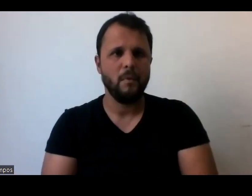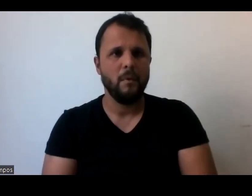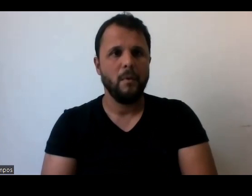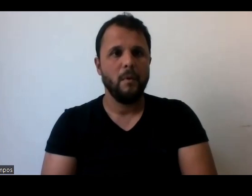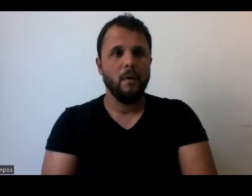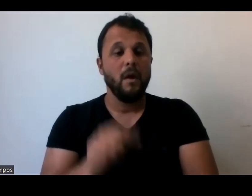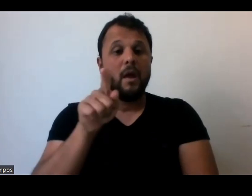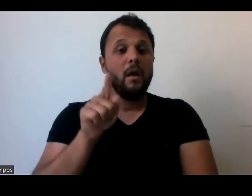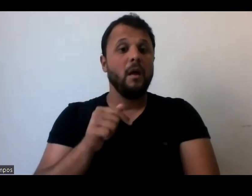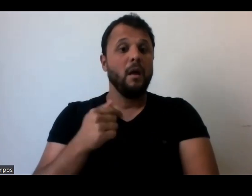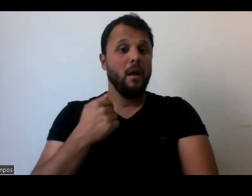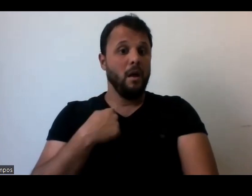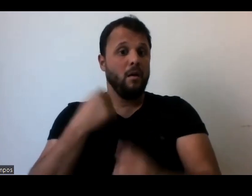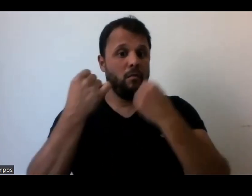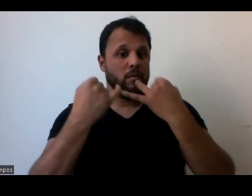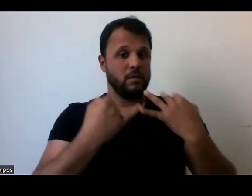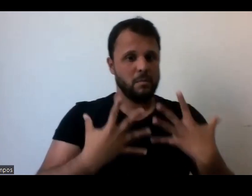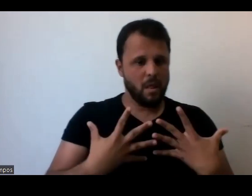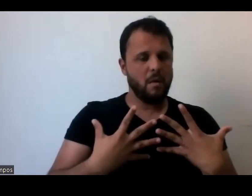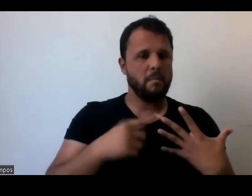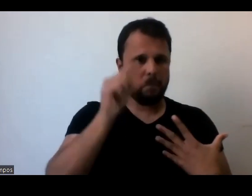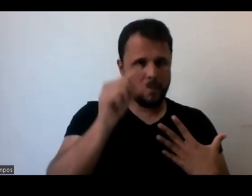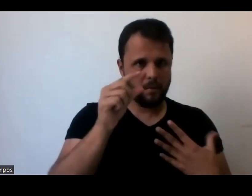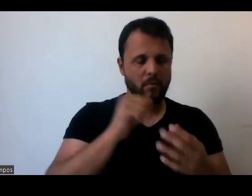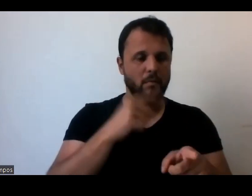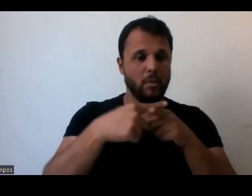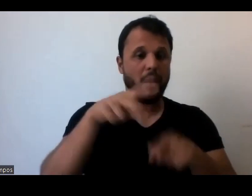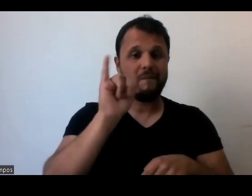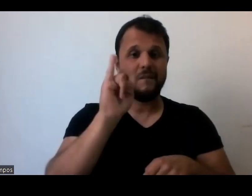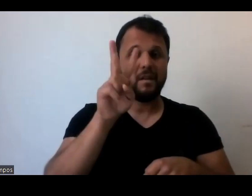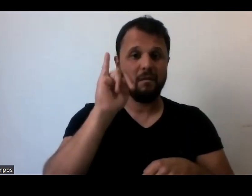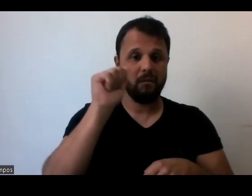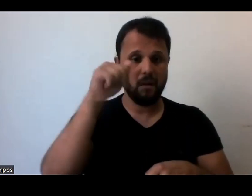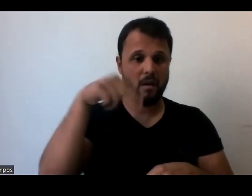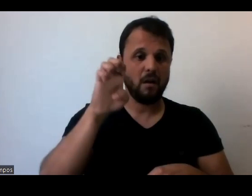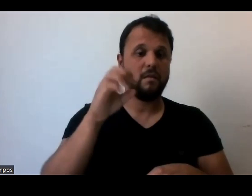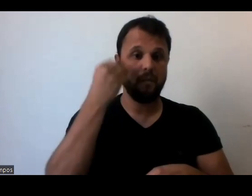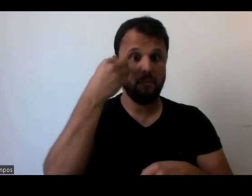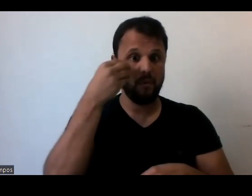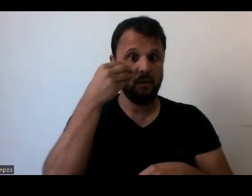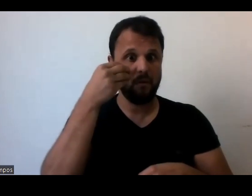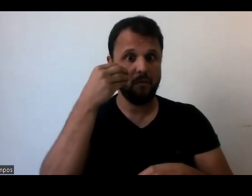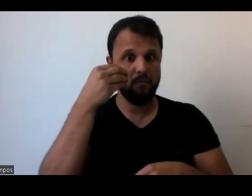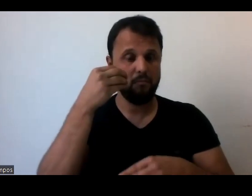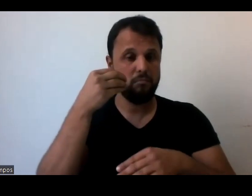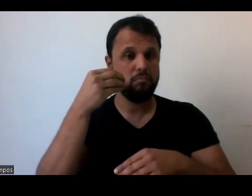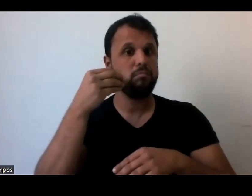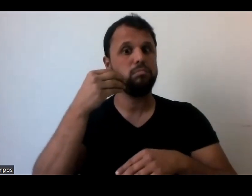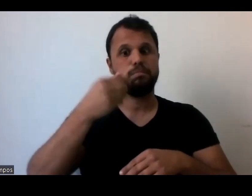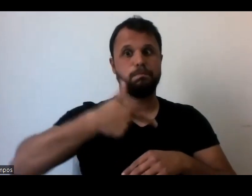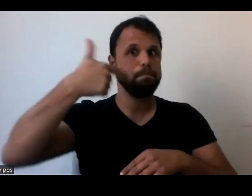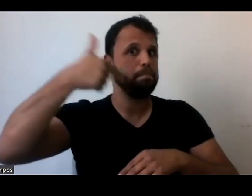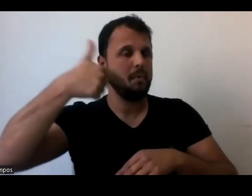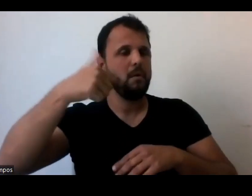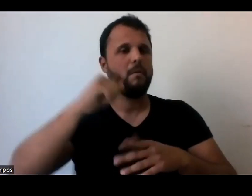do que a Viviane, porque ela está muito mais nessa esfera. A minha experiência é nova relativamente há três anos, quatro, cinco,